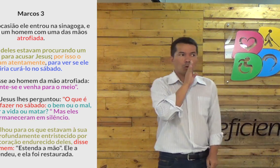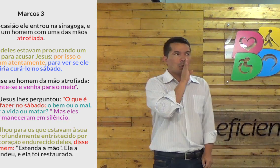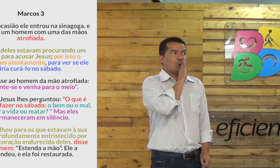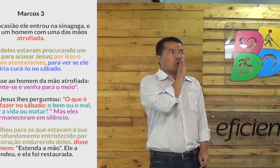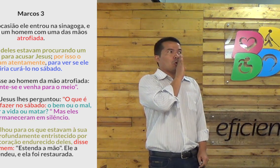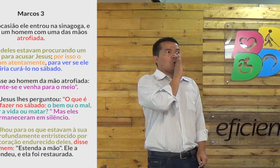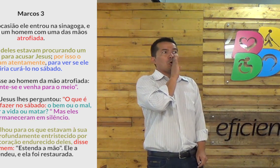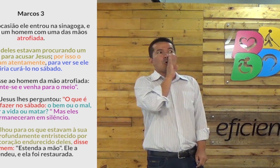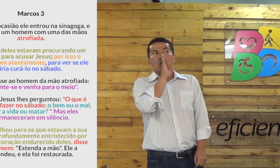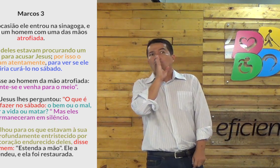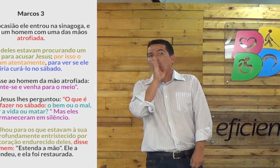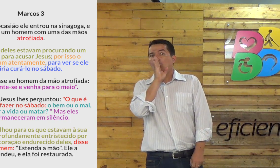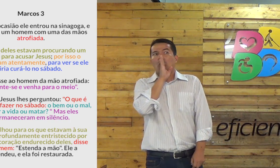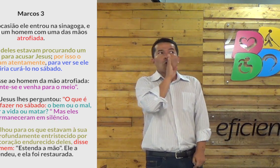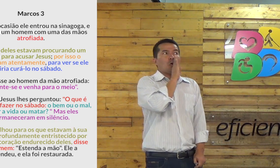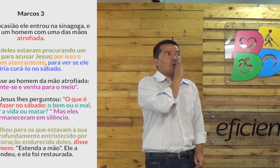Mas eles ficaram em silêncio.